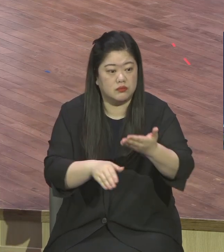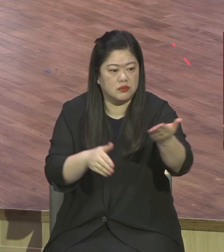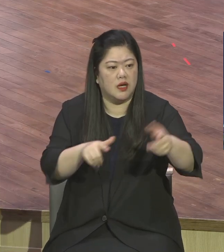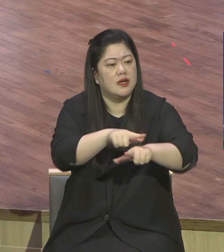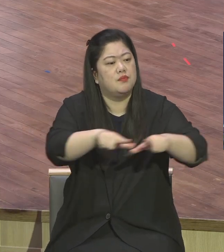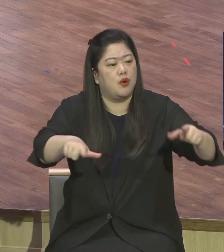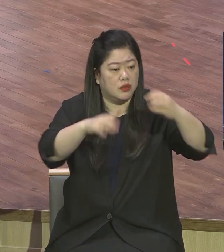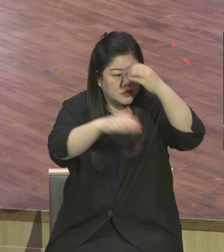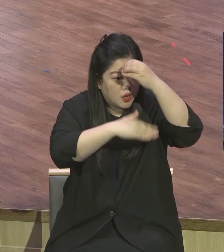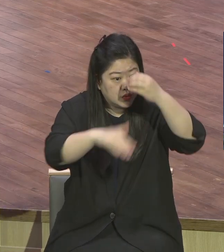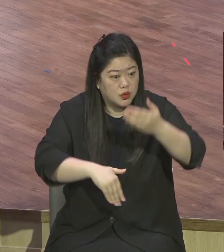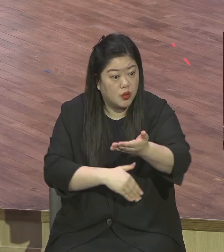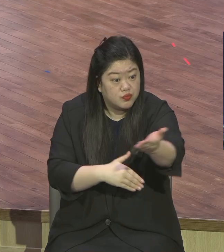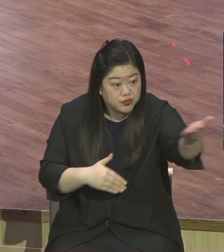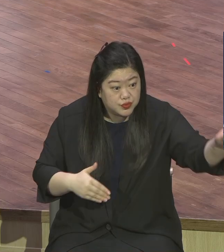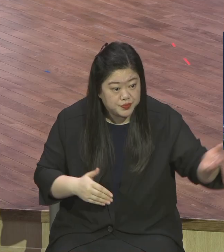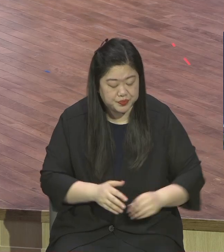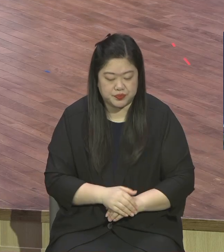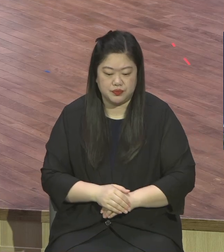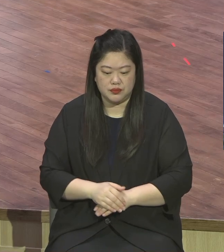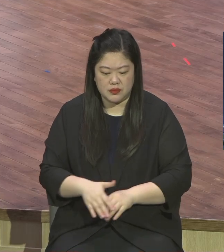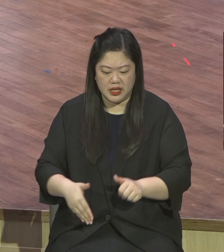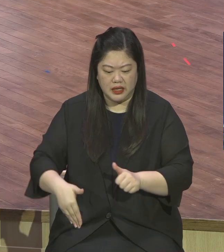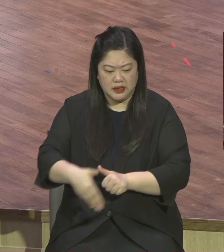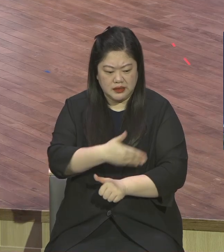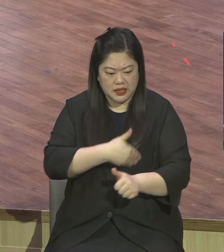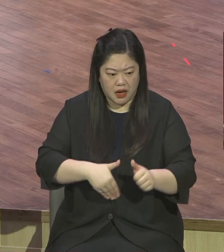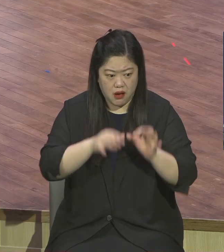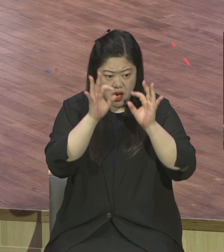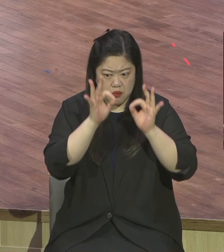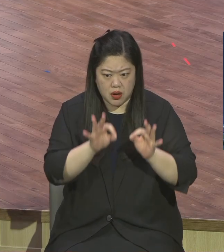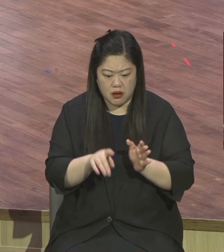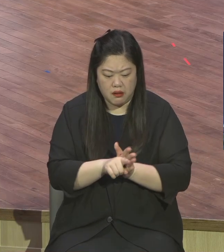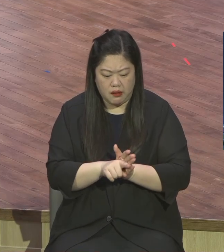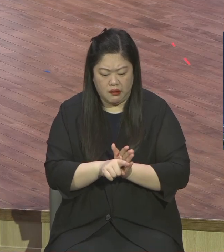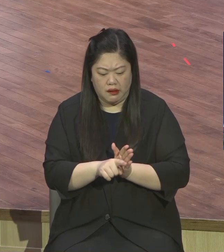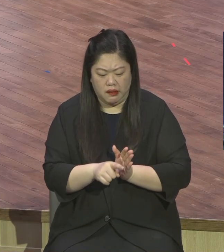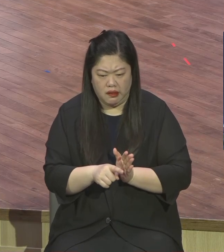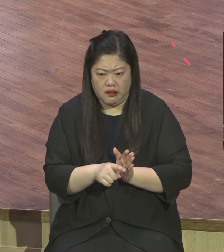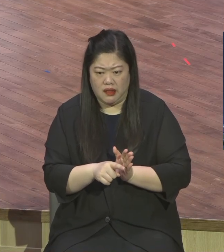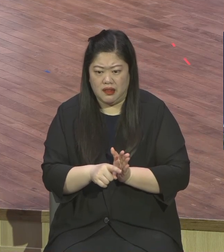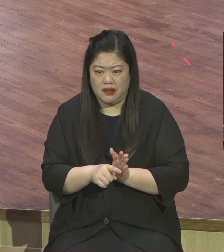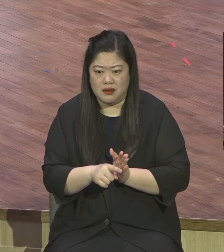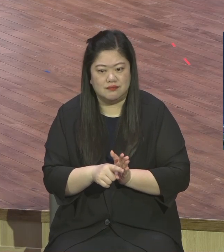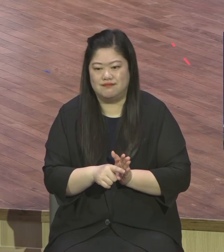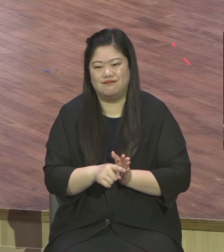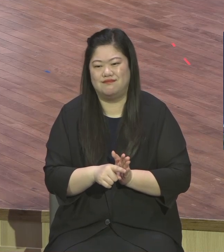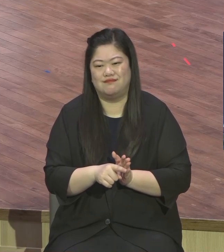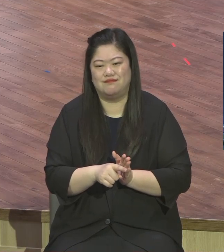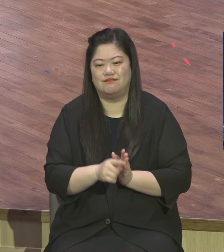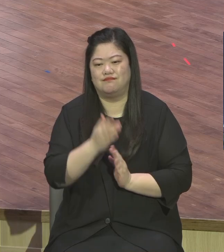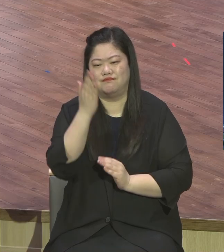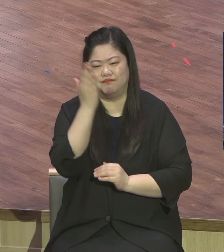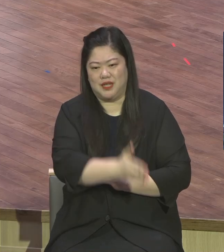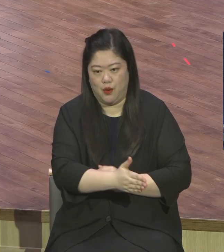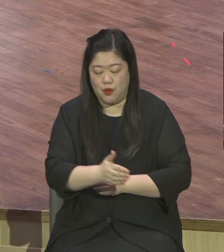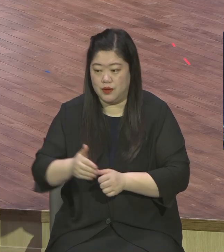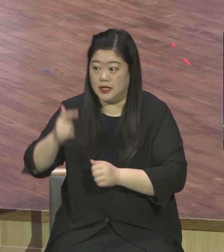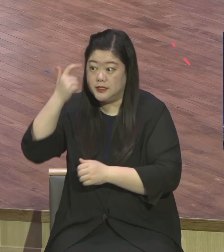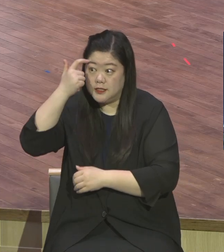속에 흔들리지 말고 이 말씀을 주지 들지 말고 하나님의 말씀 딱 잡고 영적 성장하는 그리스도의 참